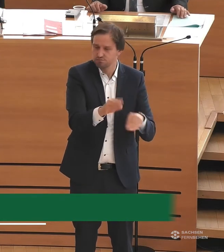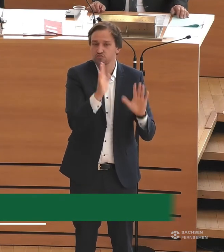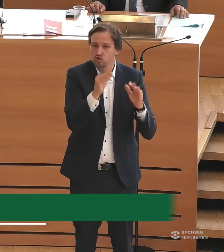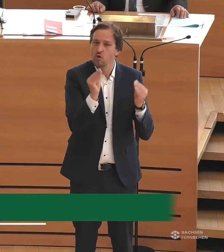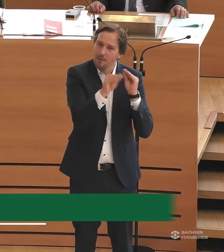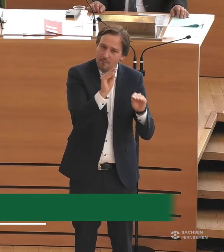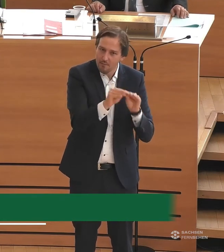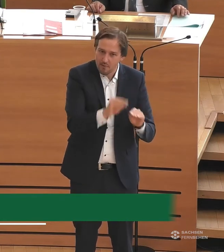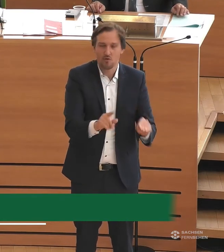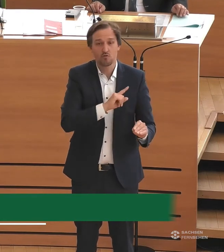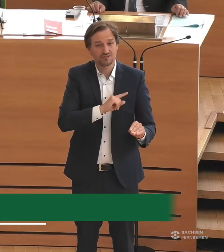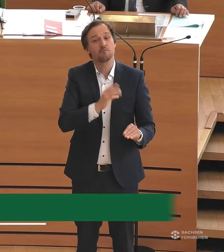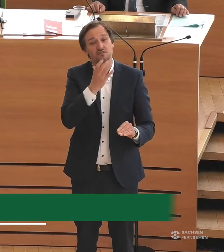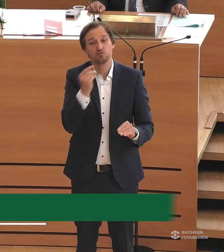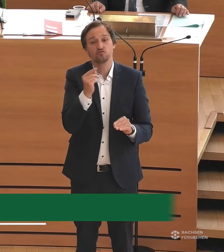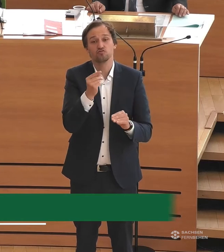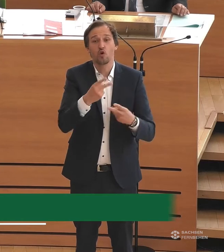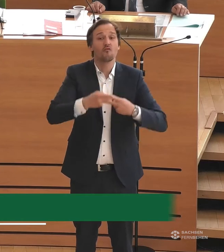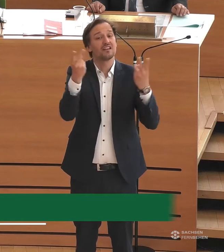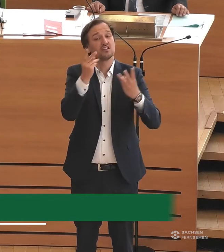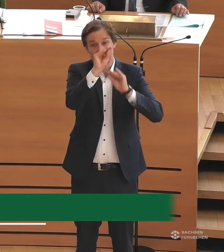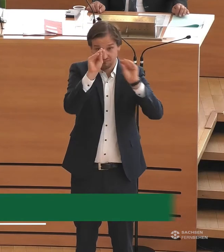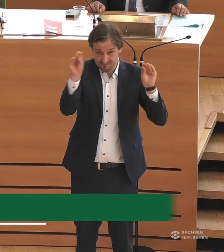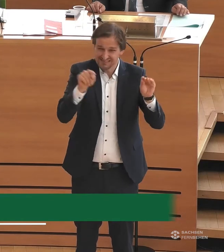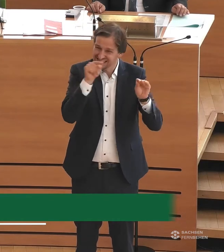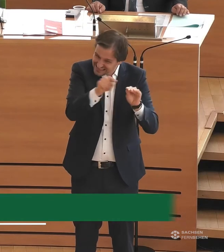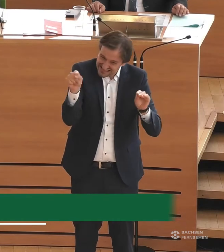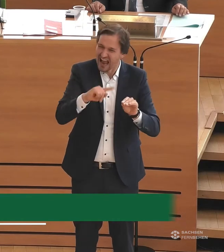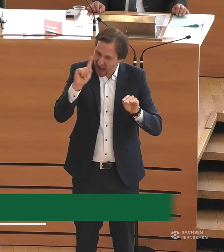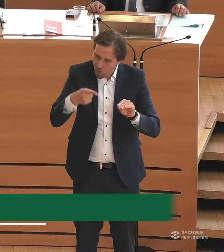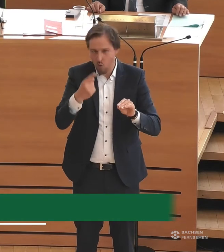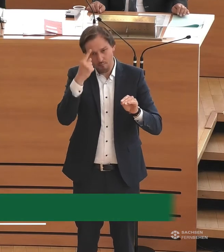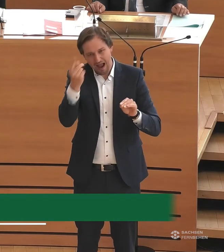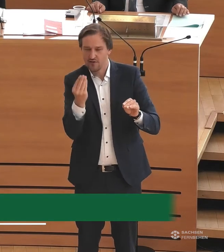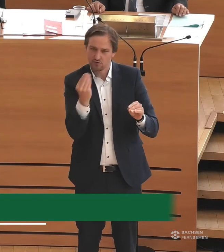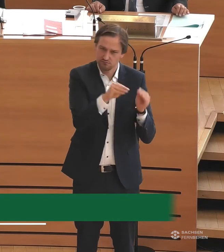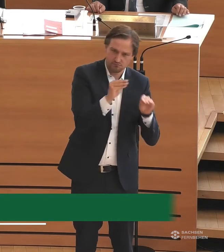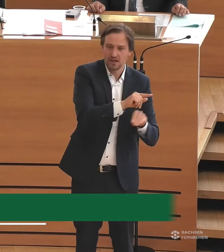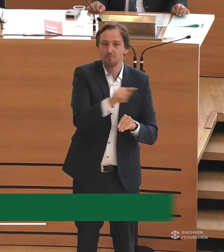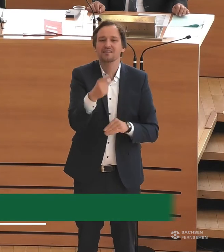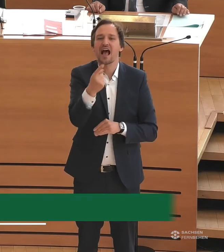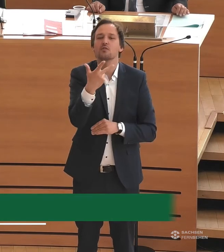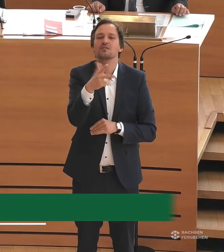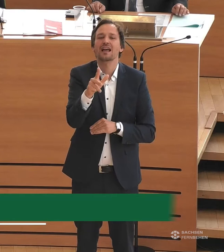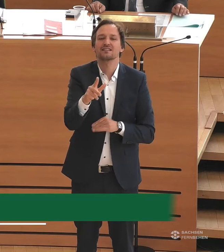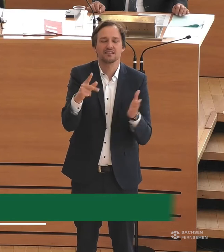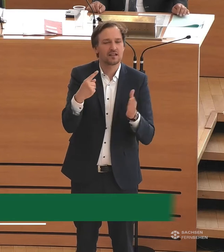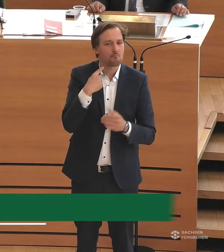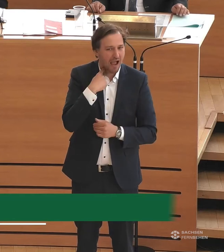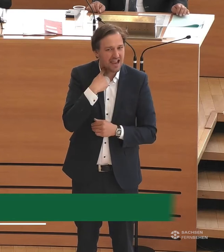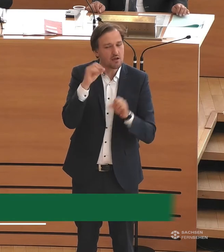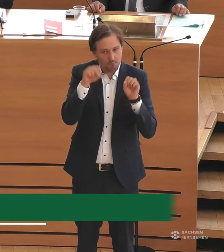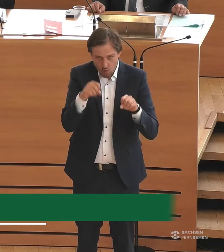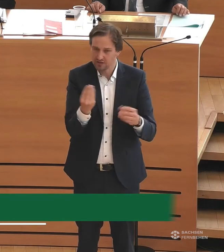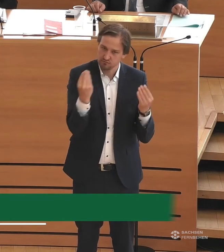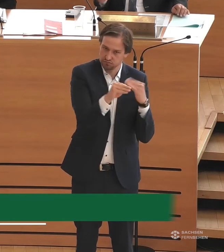möchte alle dazu einladen, diese Möglichkeit mitzudiskutieren, zu nutzen. Bis zum 31.05. ist das noch möglich. Und ich